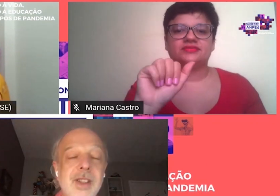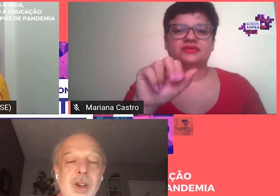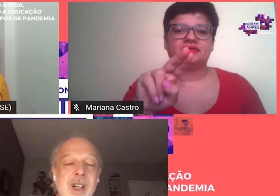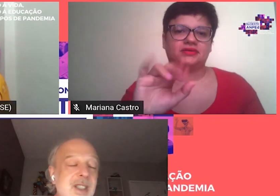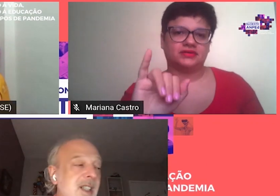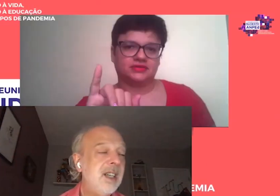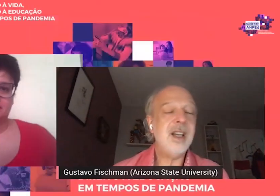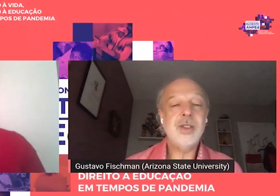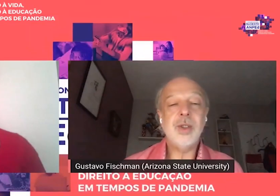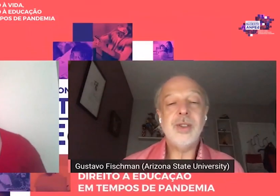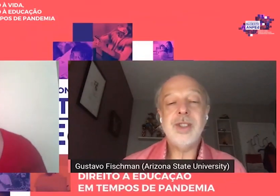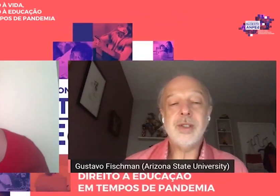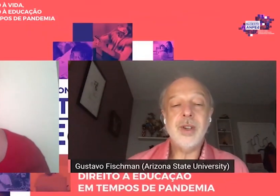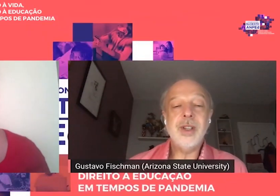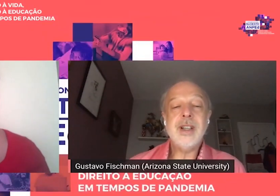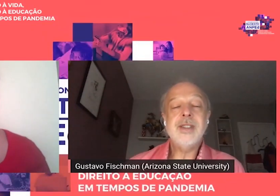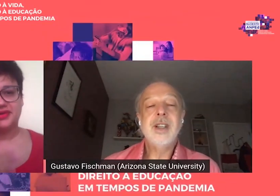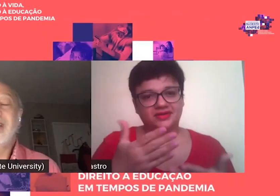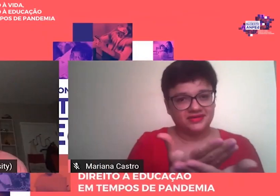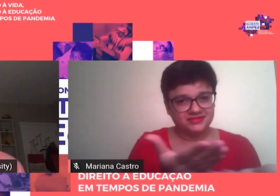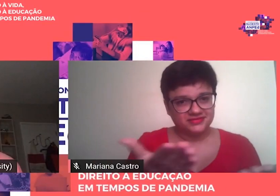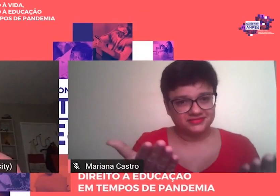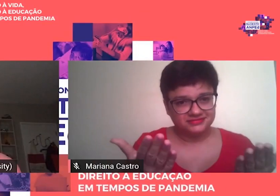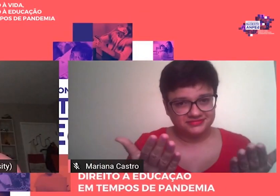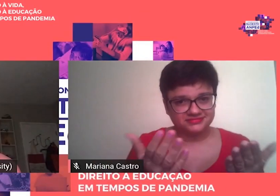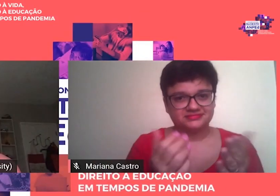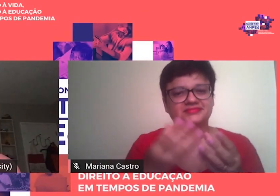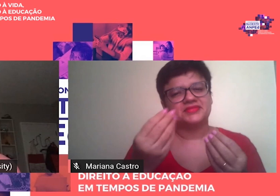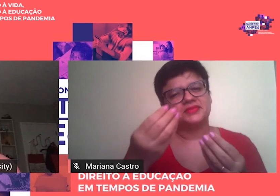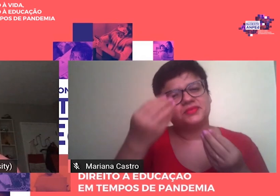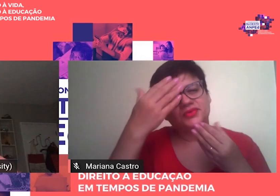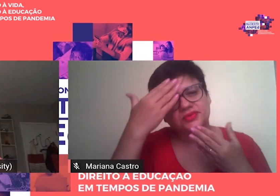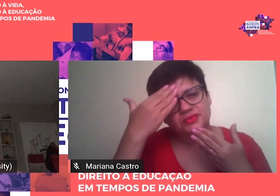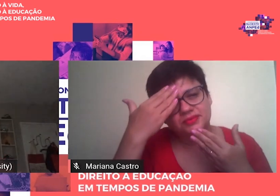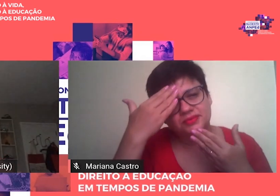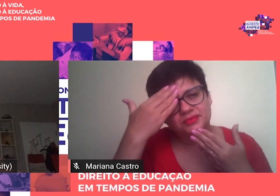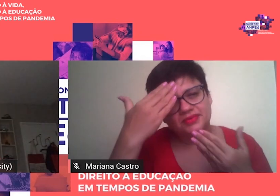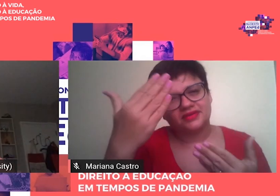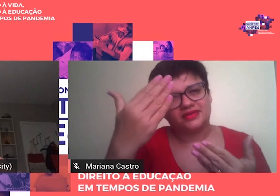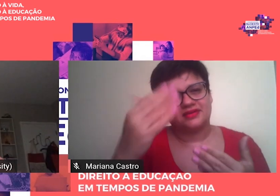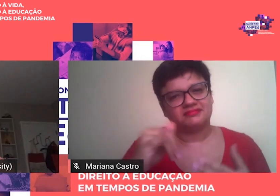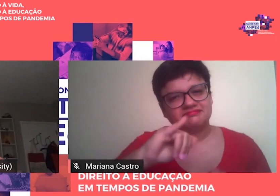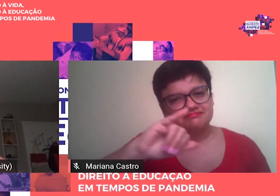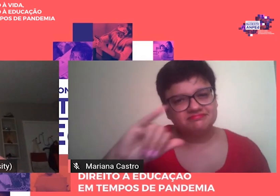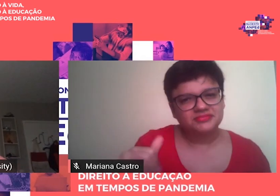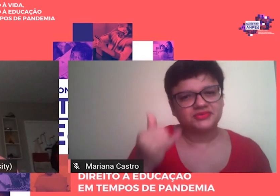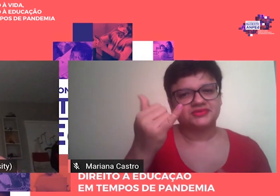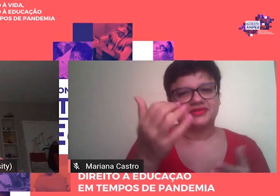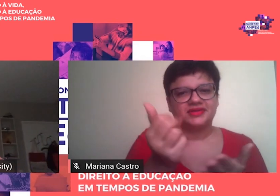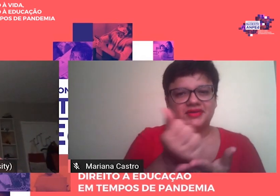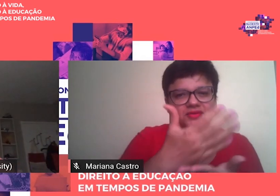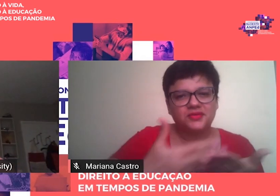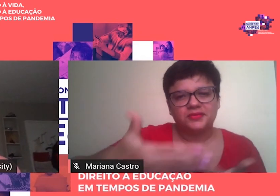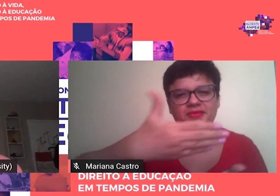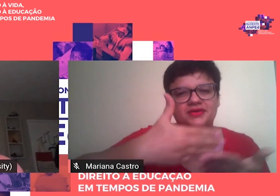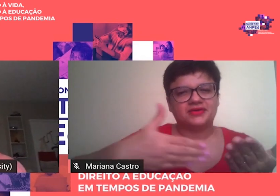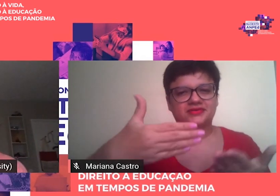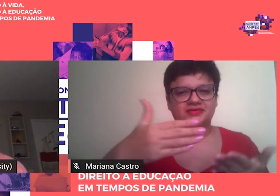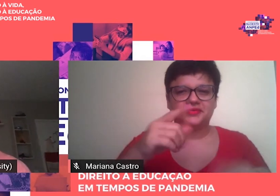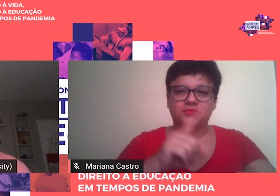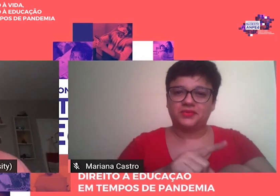Boa tarde A todos E a todas Muito obrigado Pela oportunidade De compartilhar Este momento Tão especial